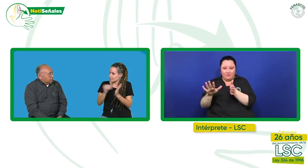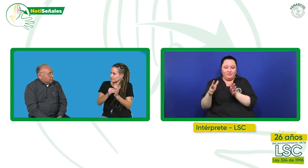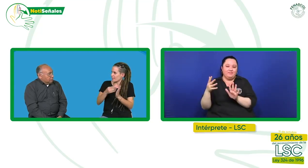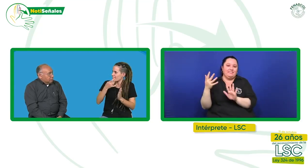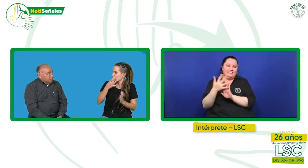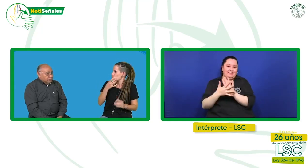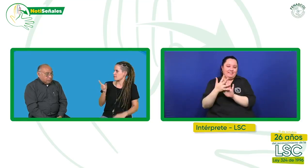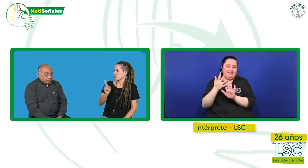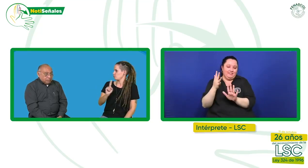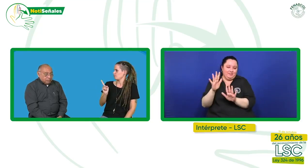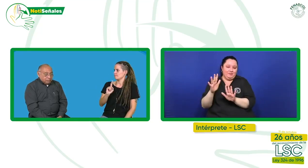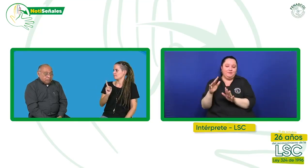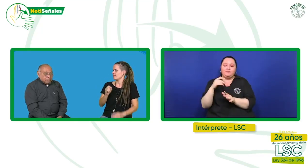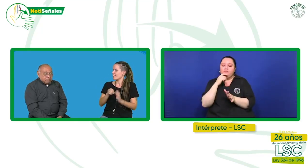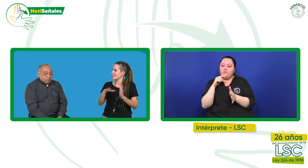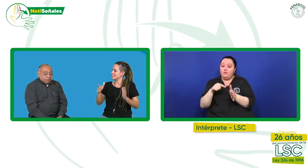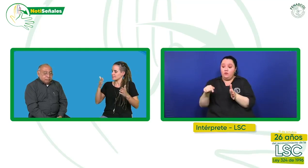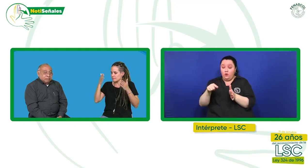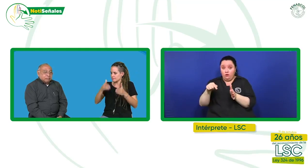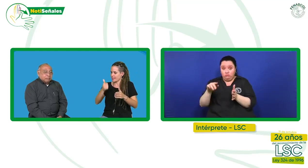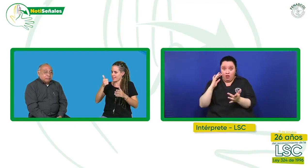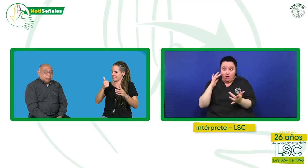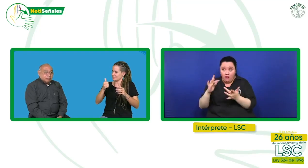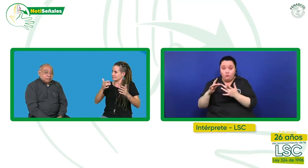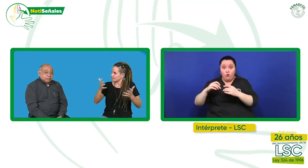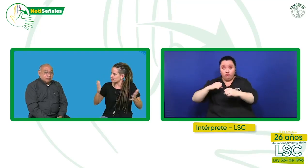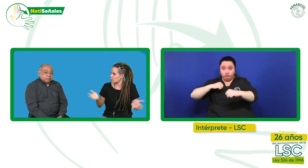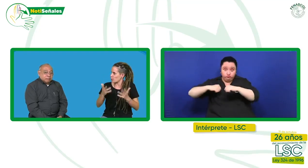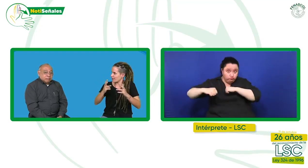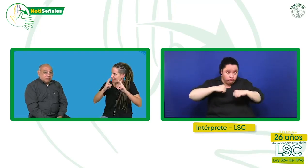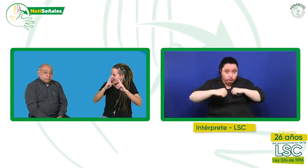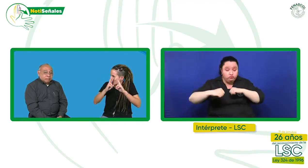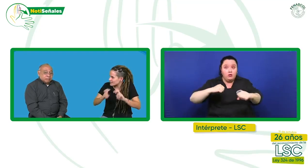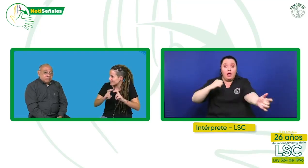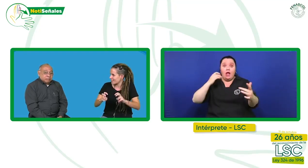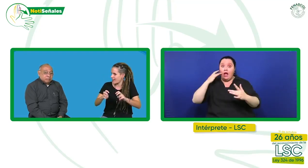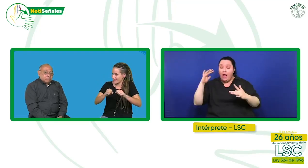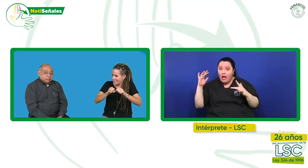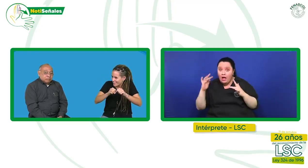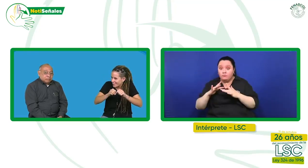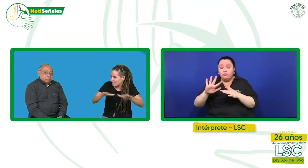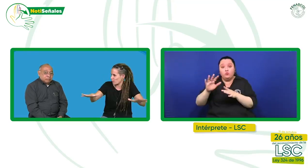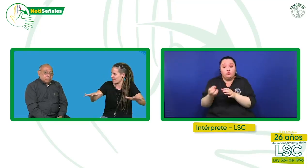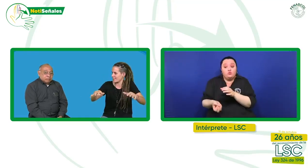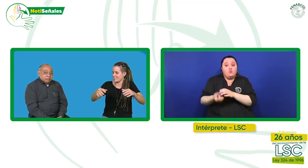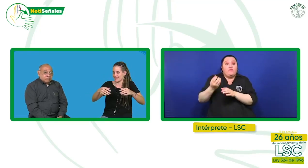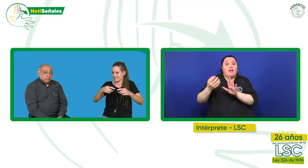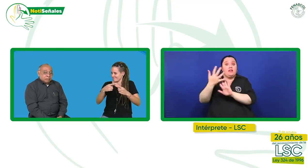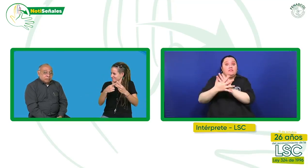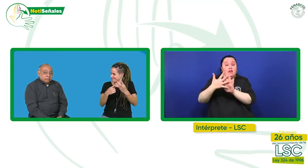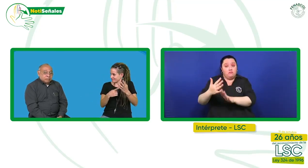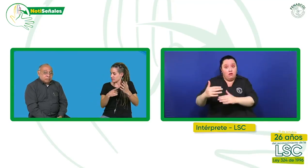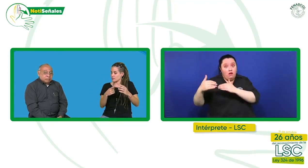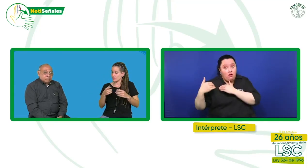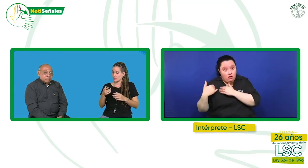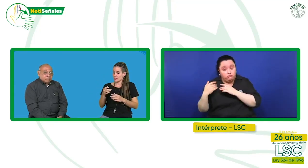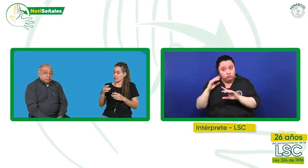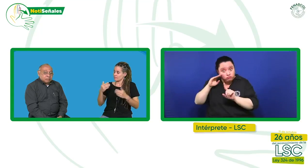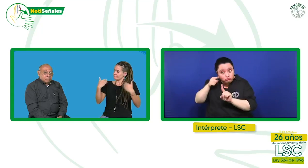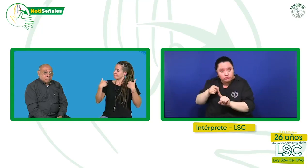no nos ocupamos de gestionar esta generación de neologismos. Nuestro trabajo se enfoca